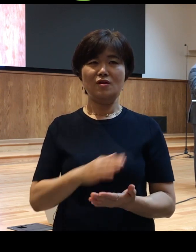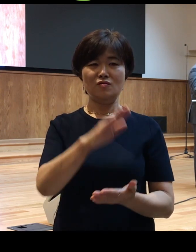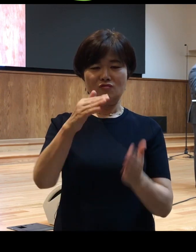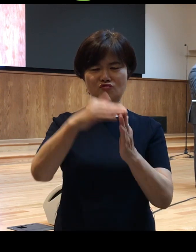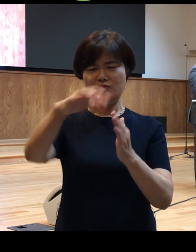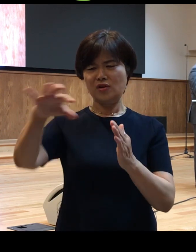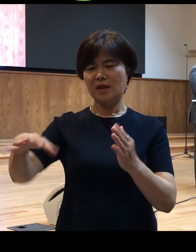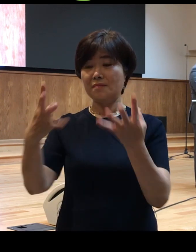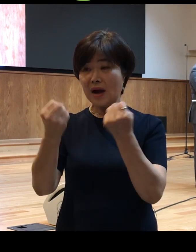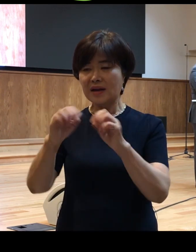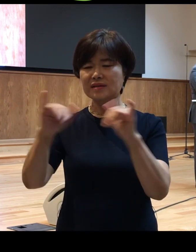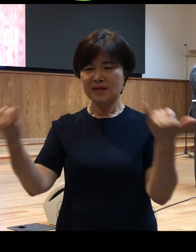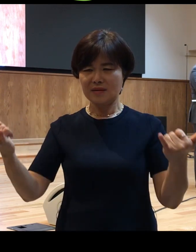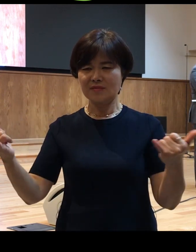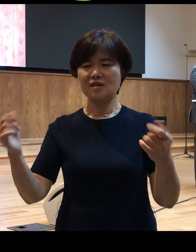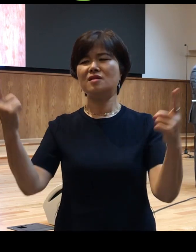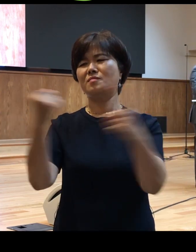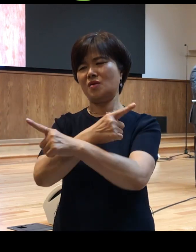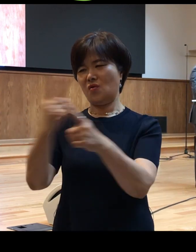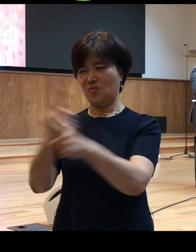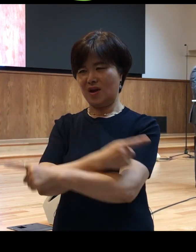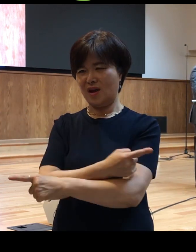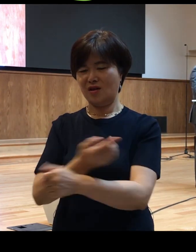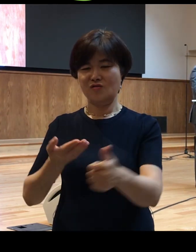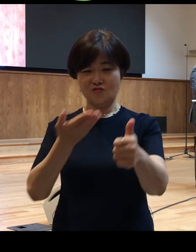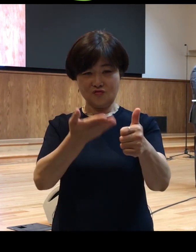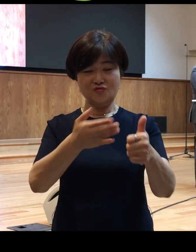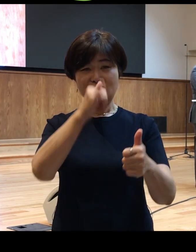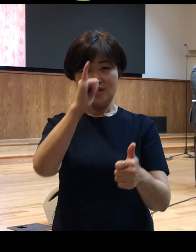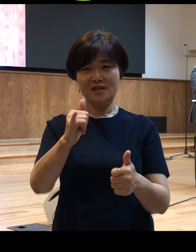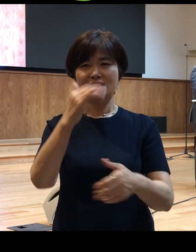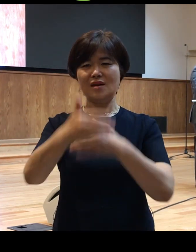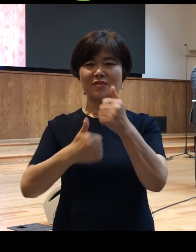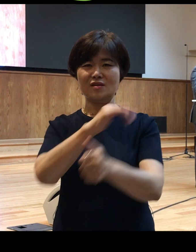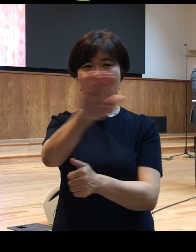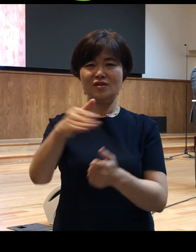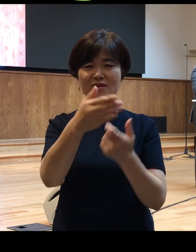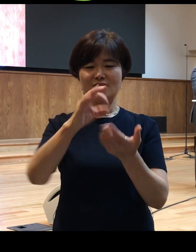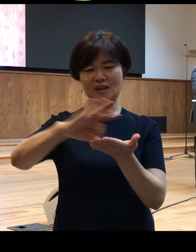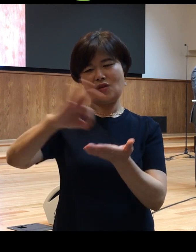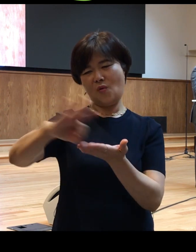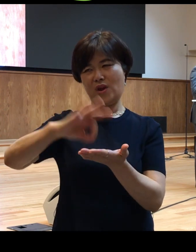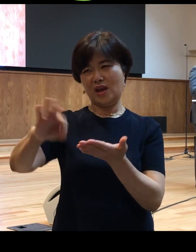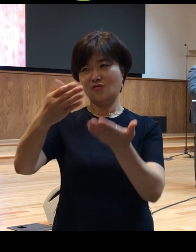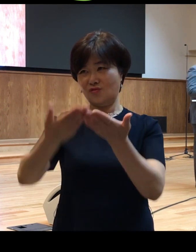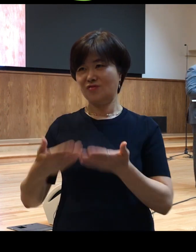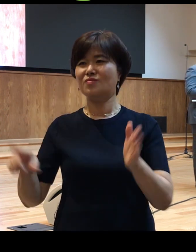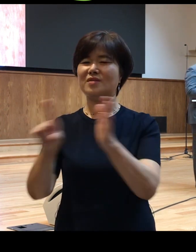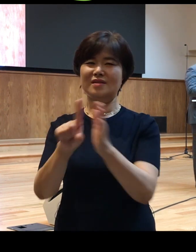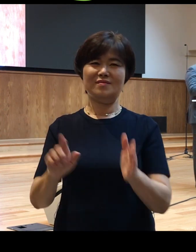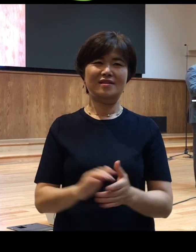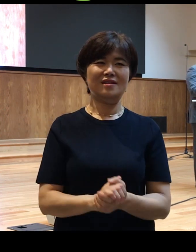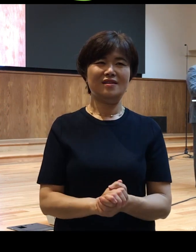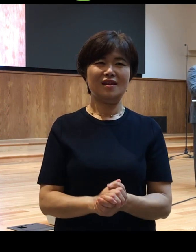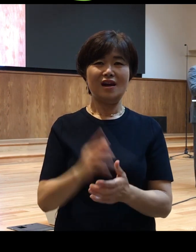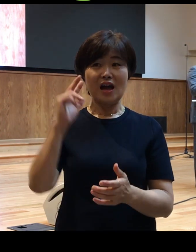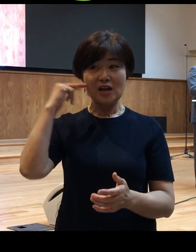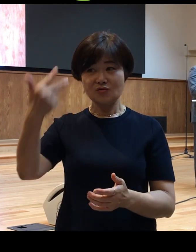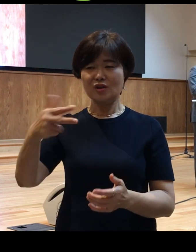사람들을 변화시키시는 일에 하나님께서 저와 여러분을 사용해 주실 줄로 믿습니다 한 주간도 우리의 남은 삶도